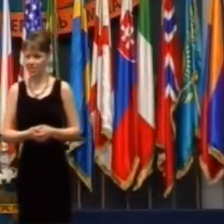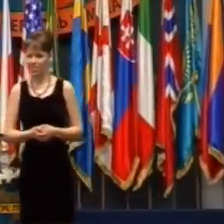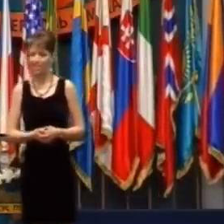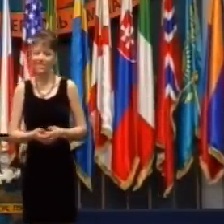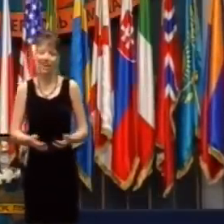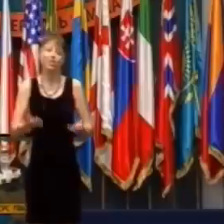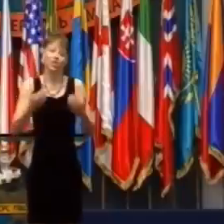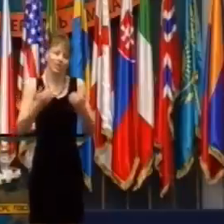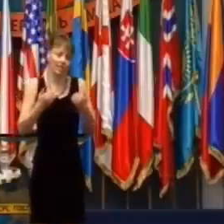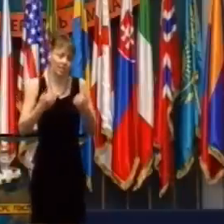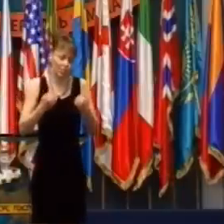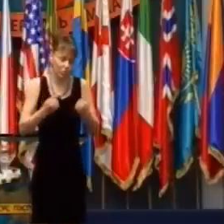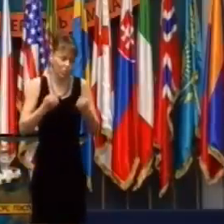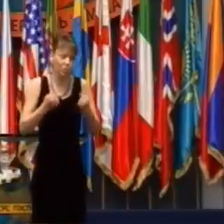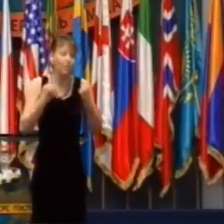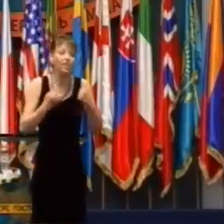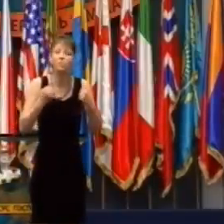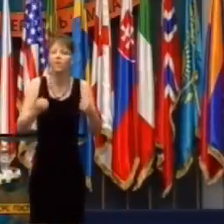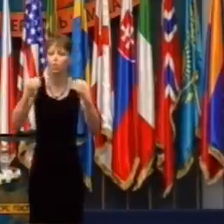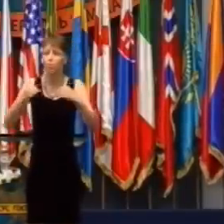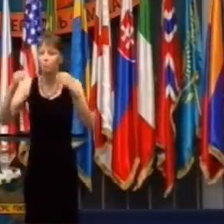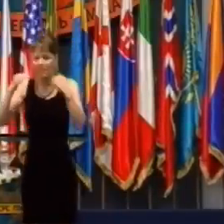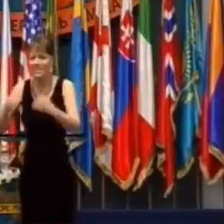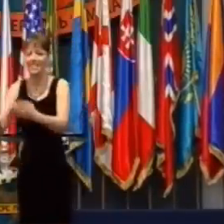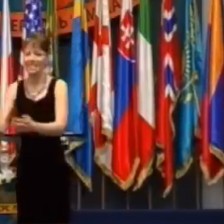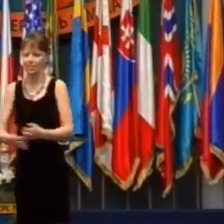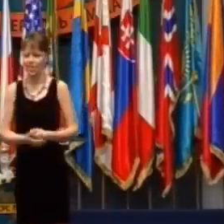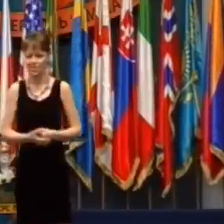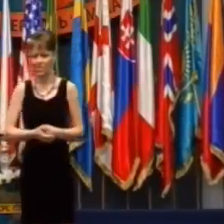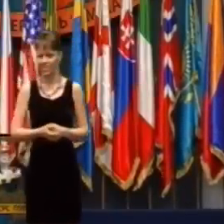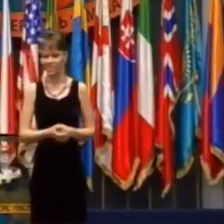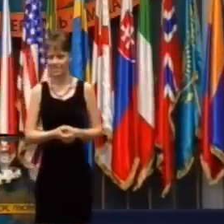a to dokonca s autoritou, ktorú som ani nemal.